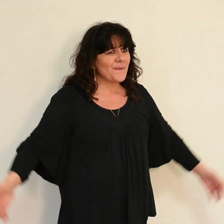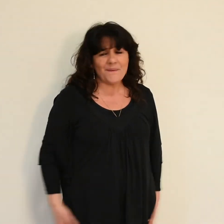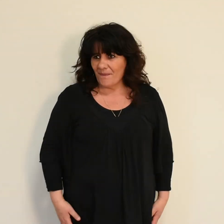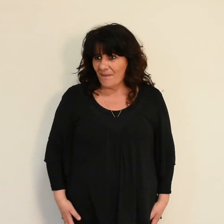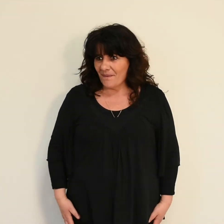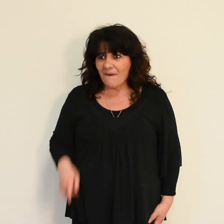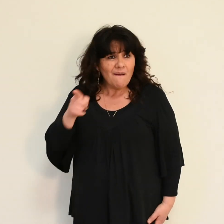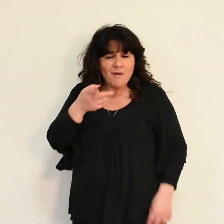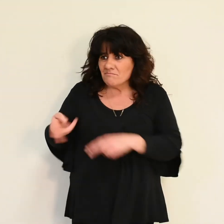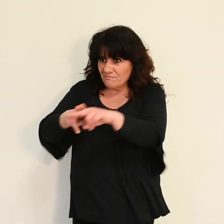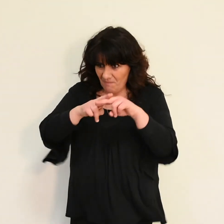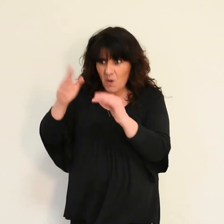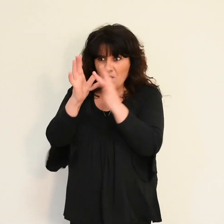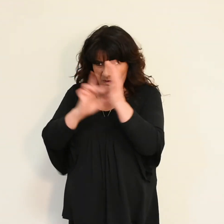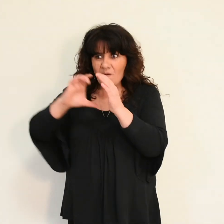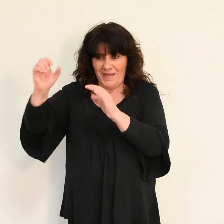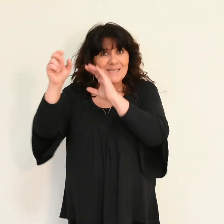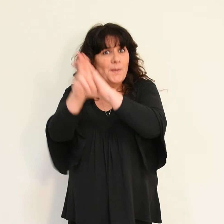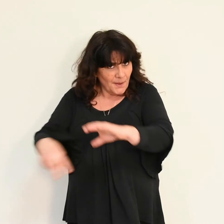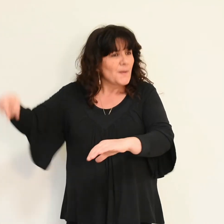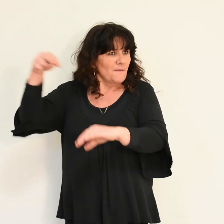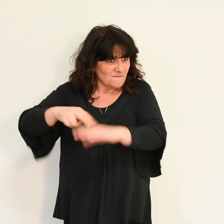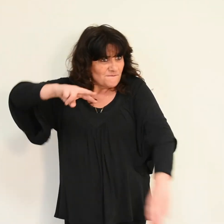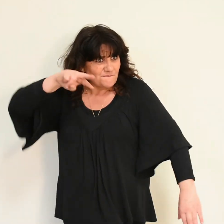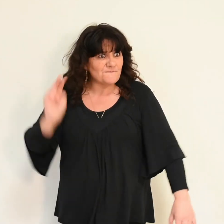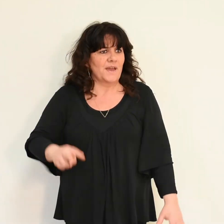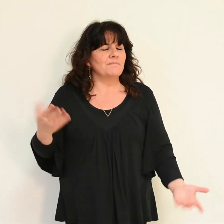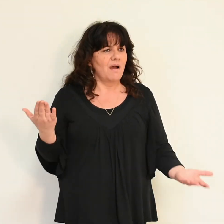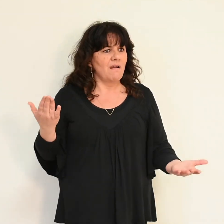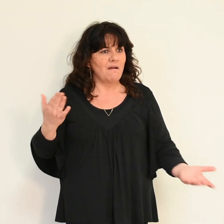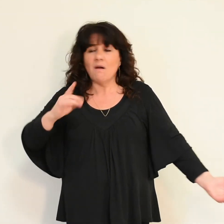morts, lui premier ressuscité parmi ceux qui se sont endormis.